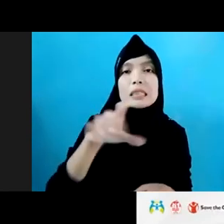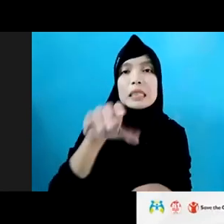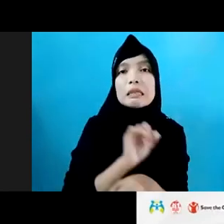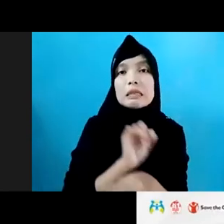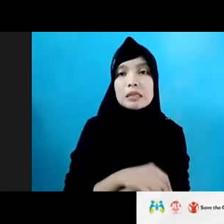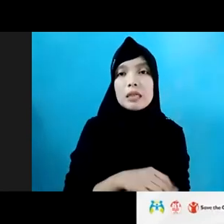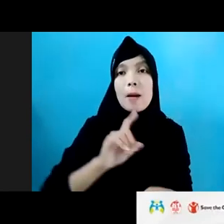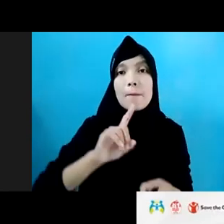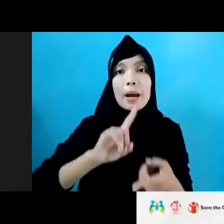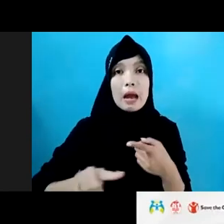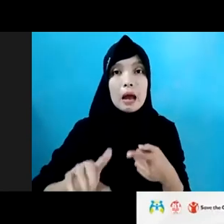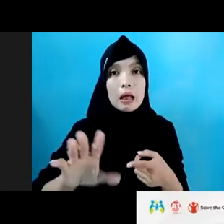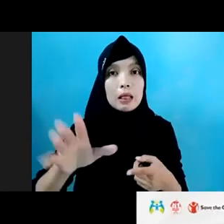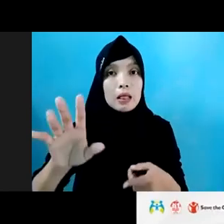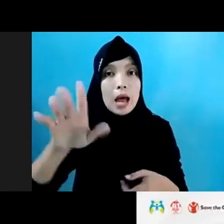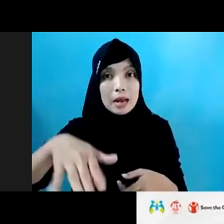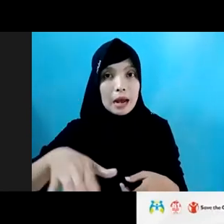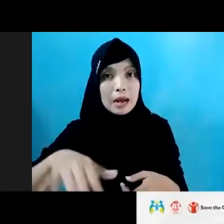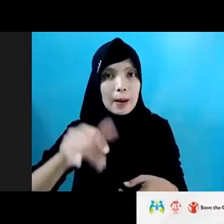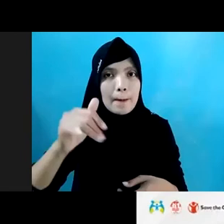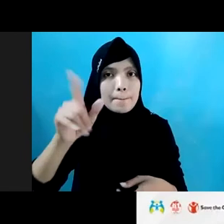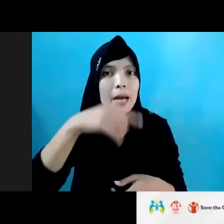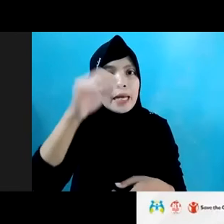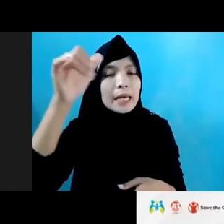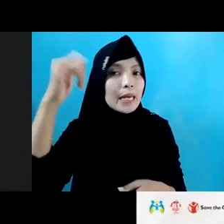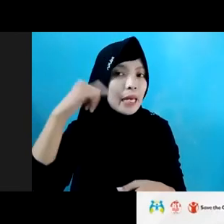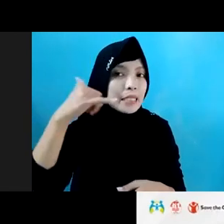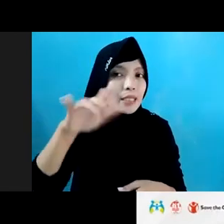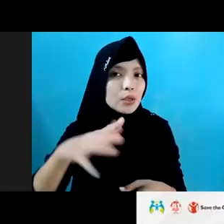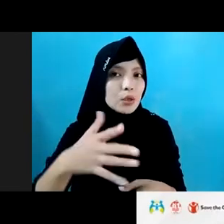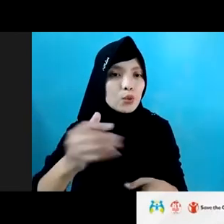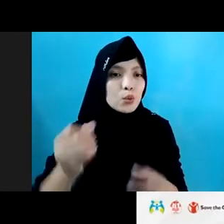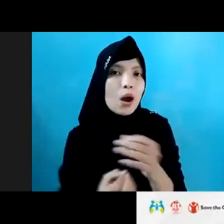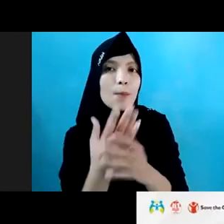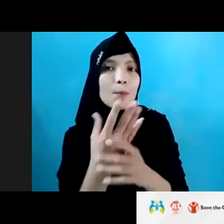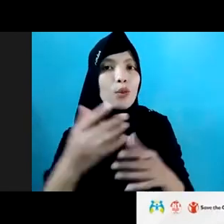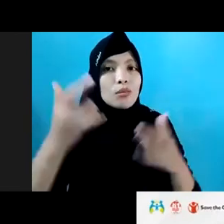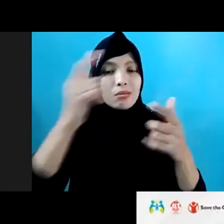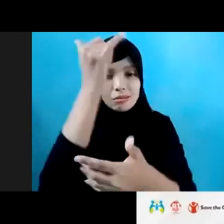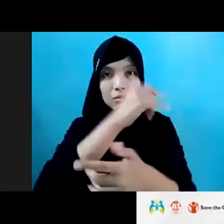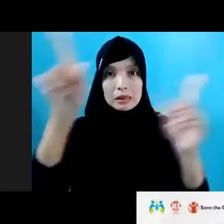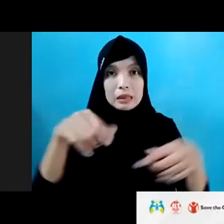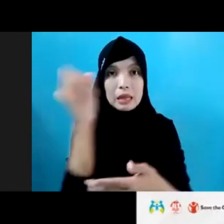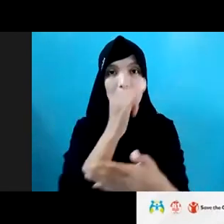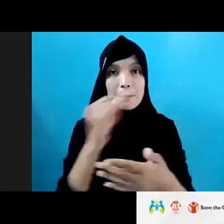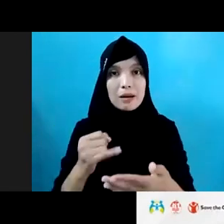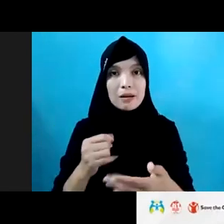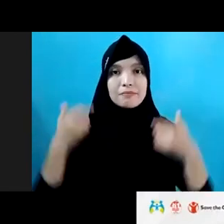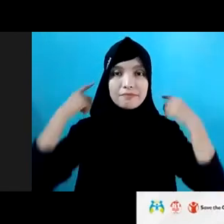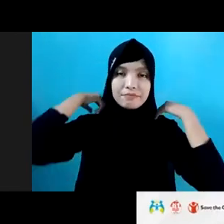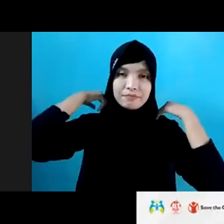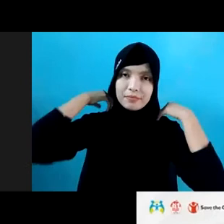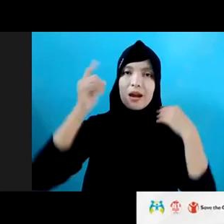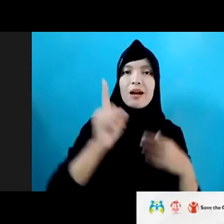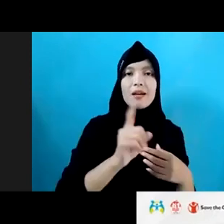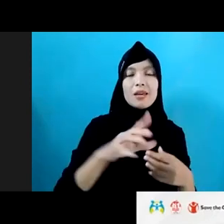mereka upload gambar-gambar. Dan itulah yang membuat bos itu kemudian tertarik, sehingga saya tadi mengatakan rekrutmen dalam